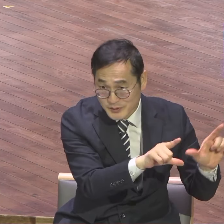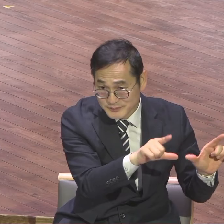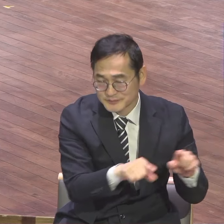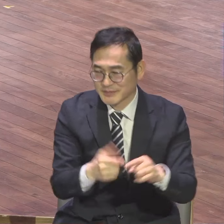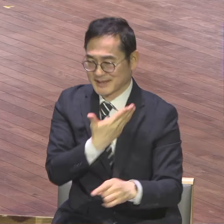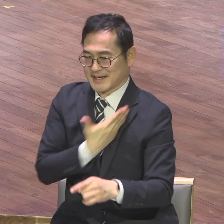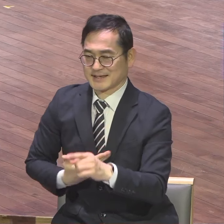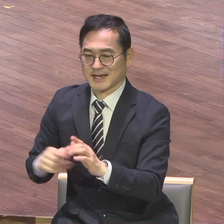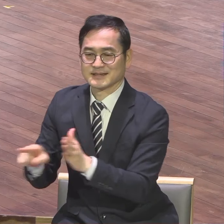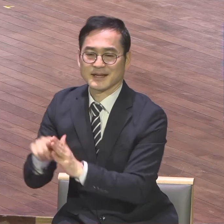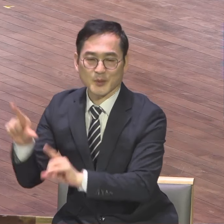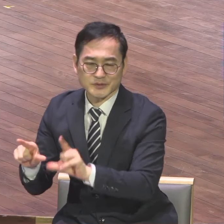제자가 있어요